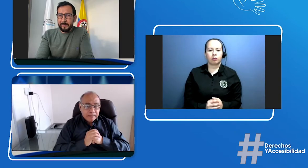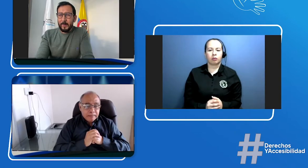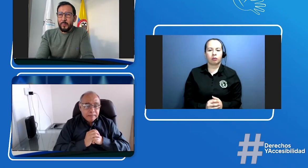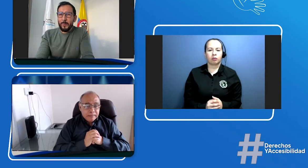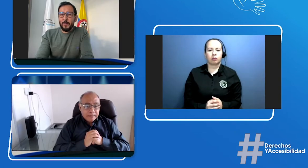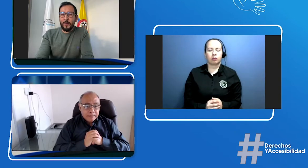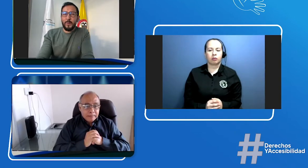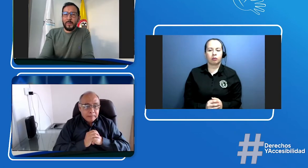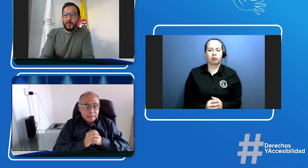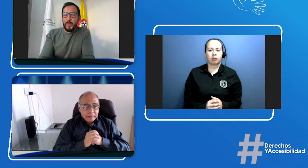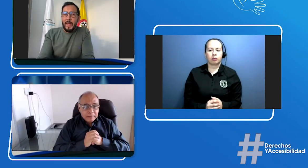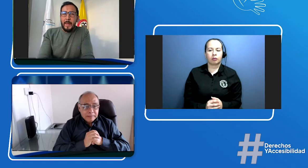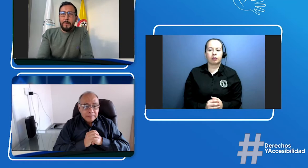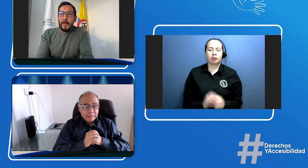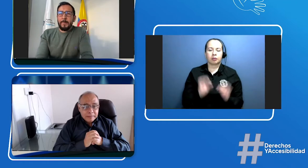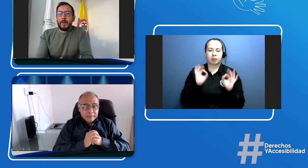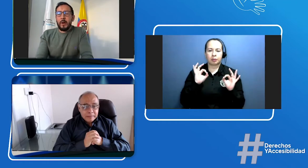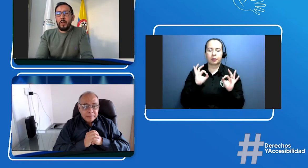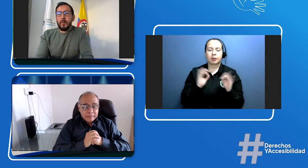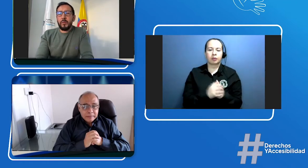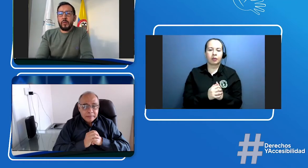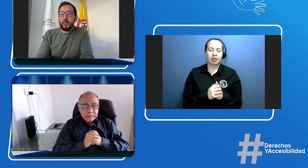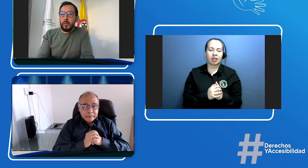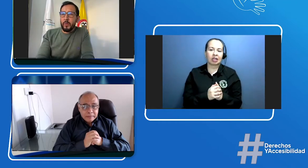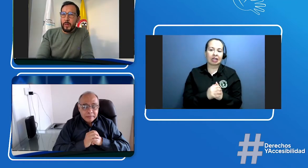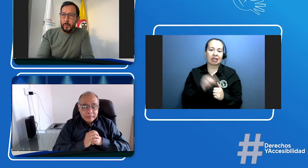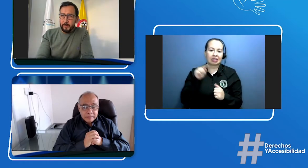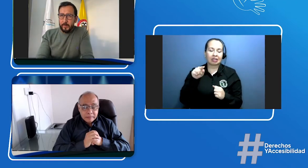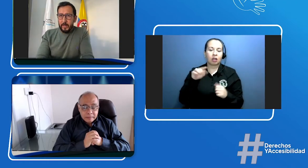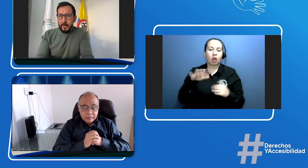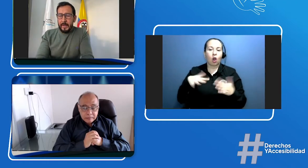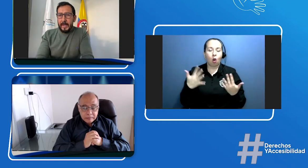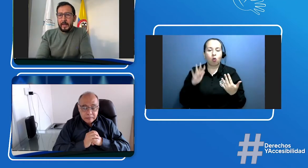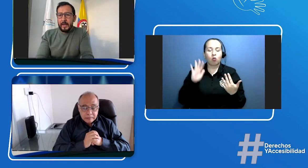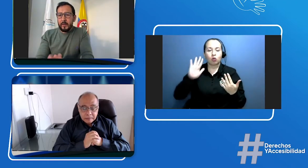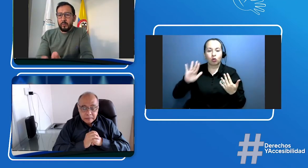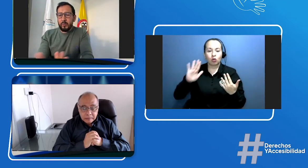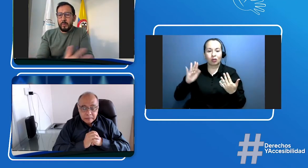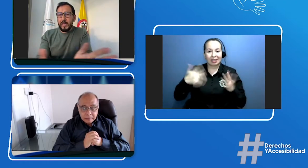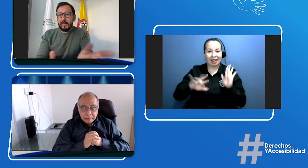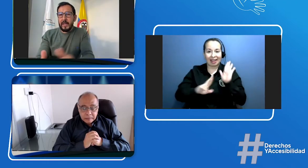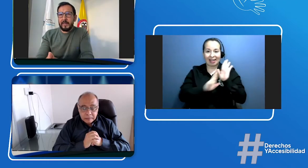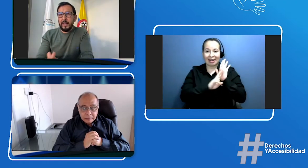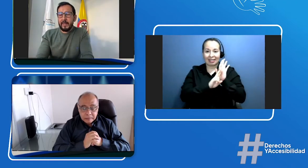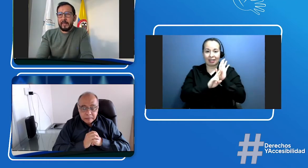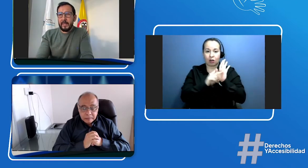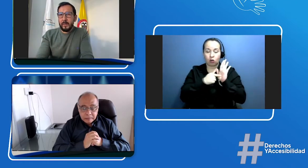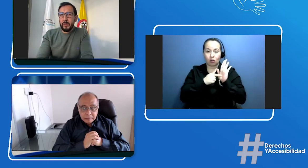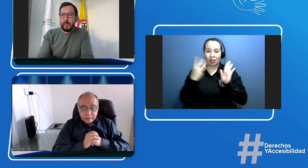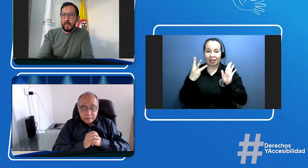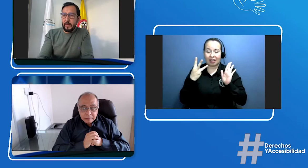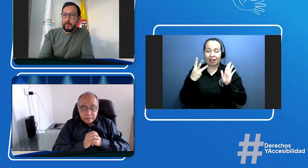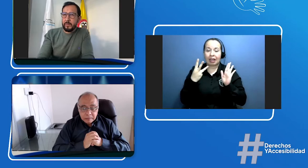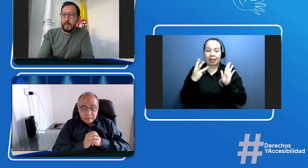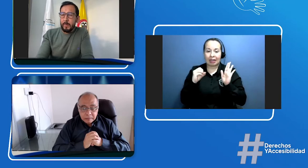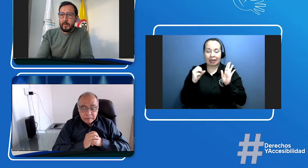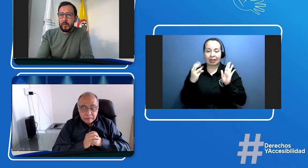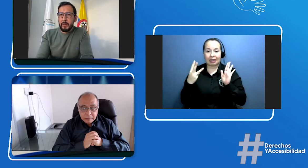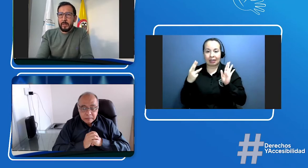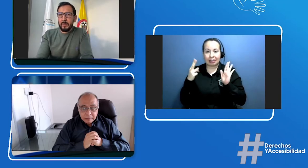Bueno, perfecto. Bien, recordemos entonces cómo quedó en resolución vigente en la 30.355 de mayo del 2022